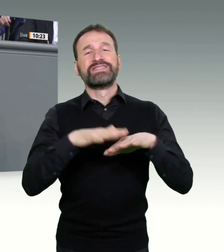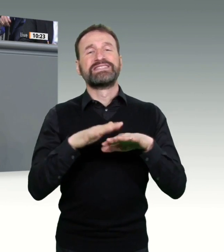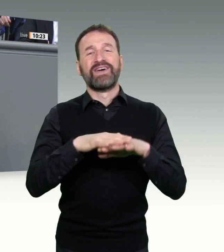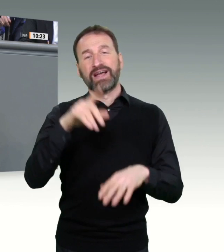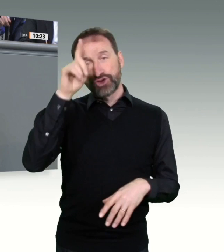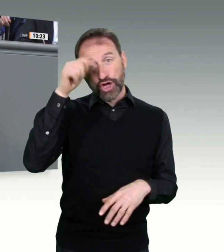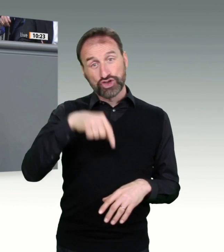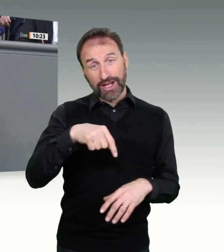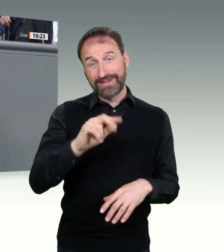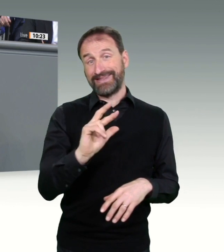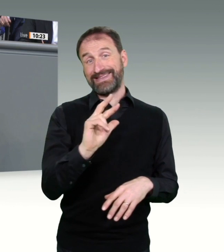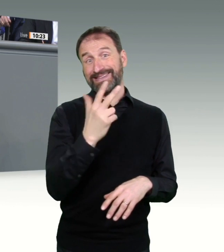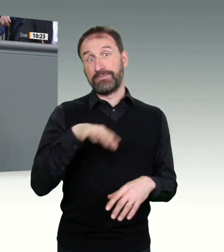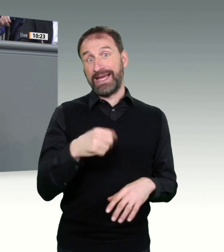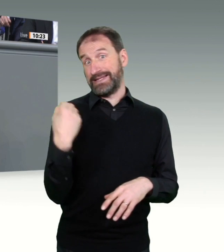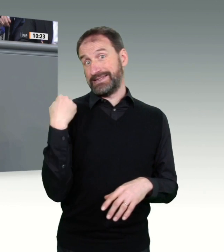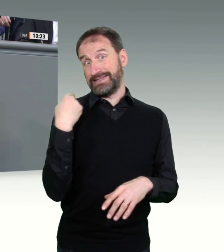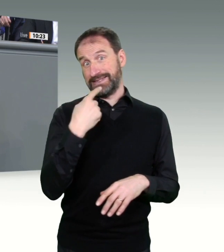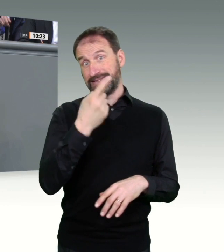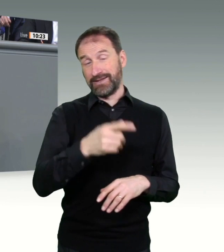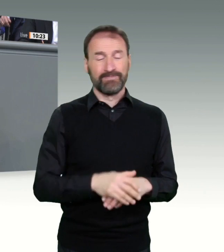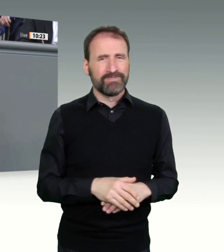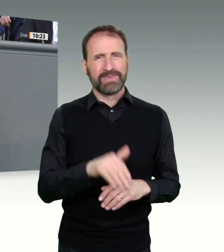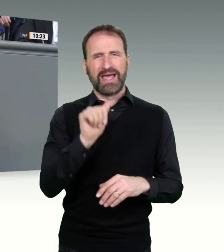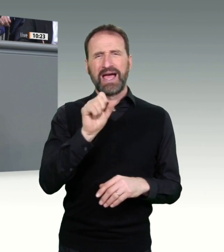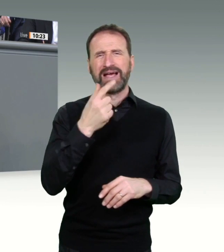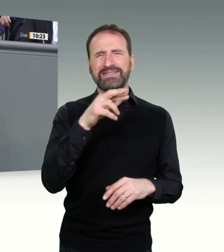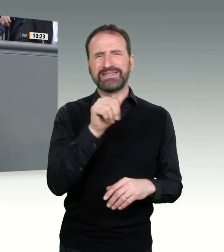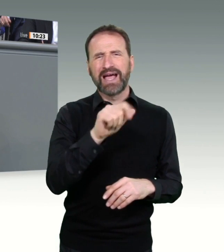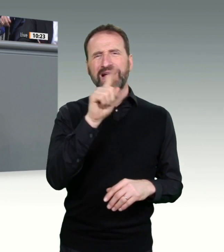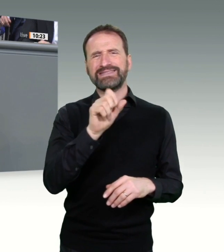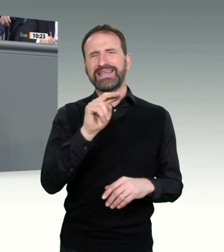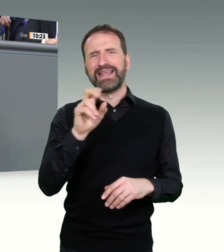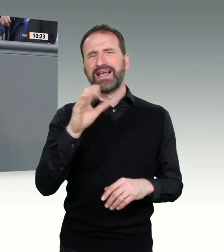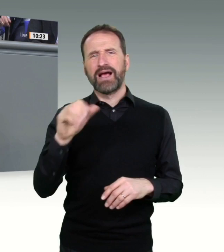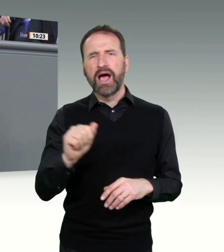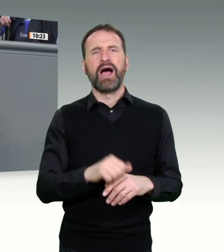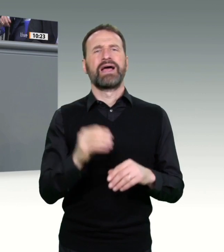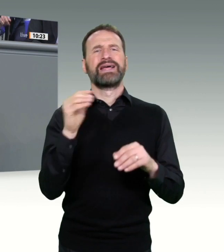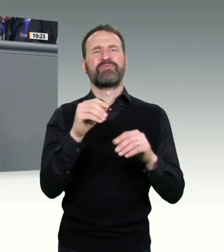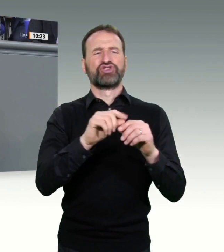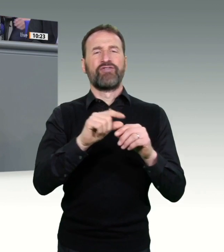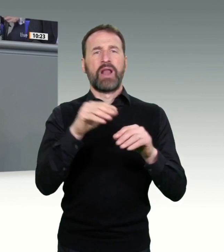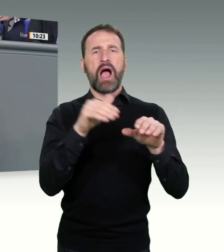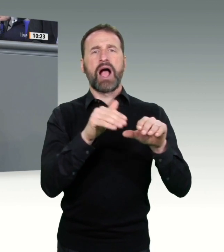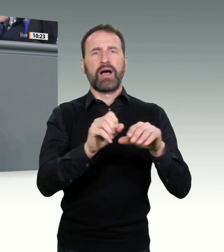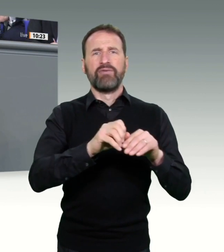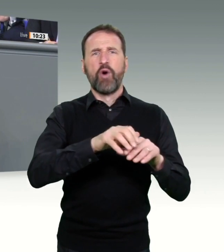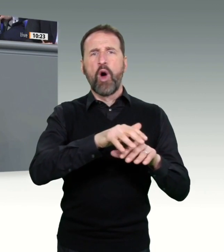AstraZeneca-Impfstofflager werden immer voller. Die Impfzentren stehen leer. Man müsse ja auch Impfdosen